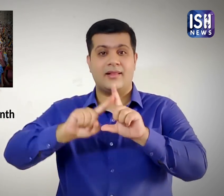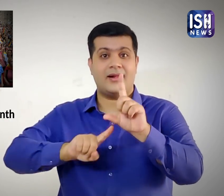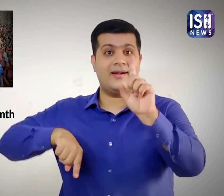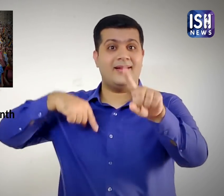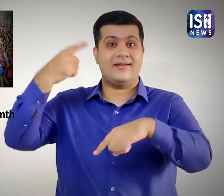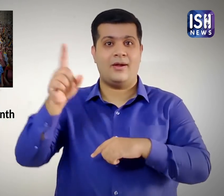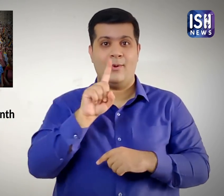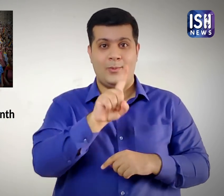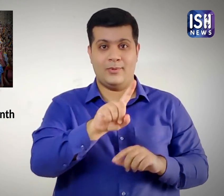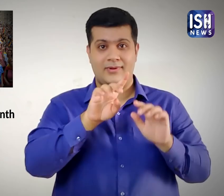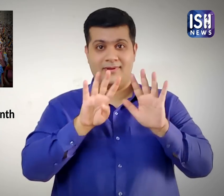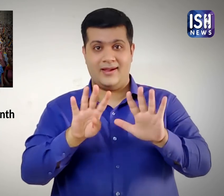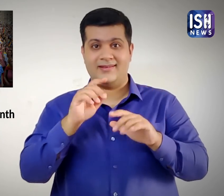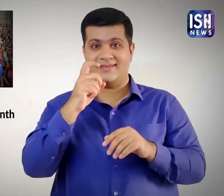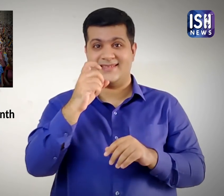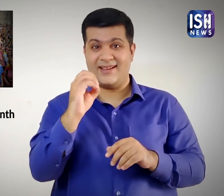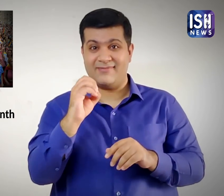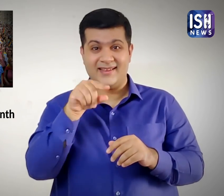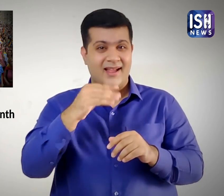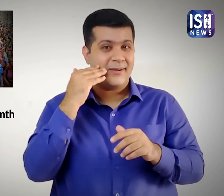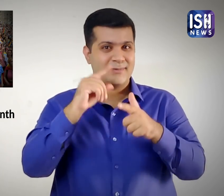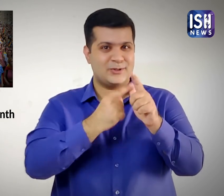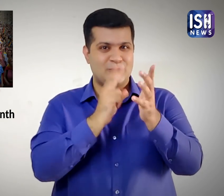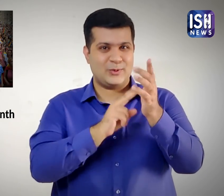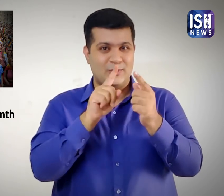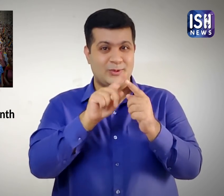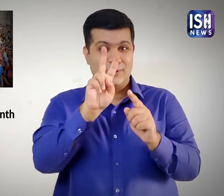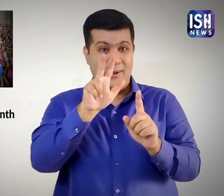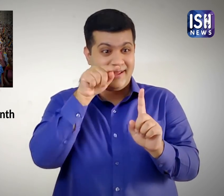उसके बाद 1970 से प्राइड परेड और प्राइड मंथ होते रहे